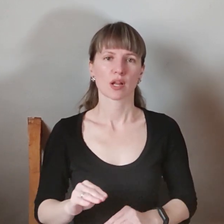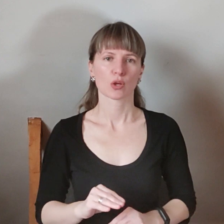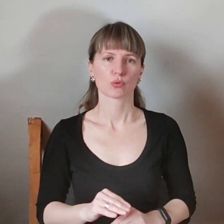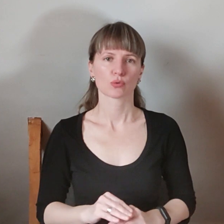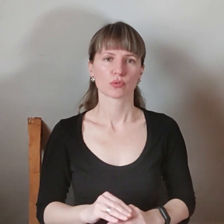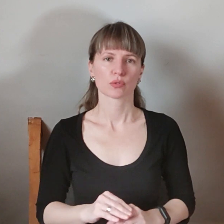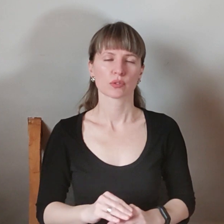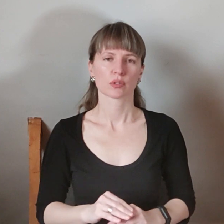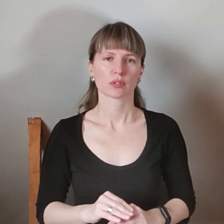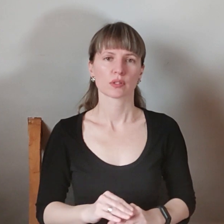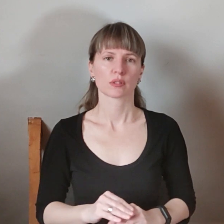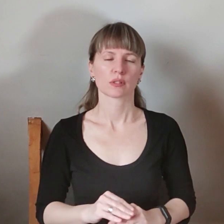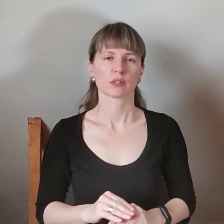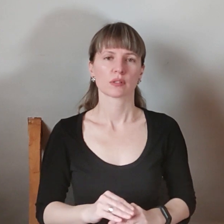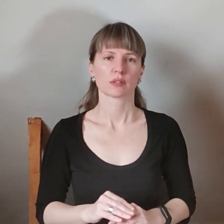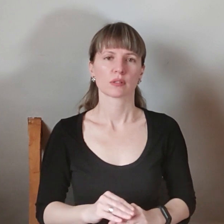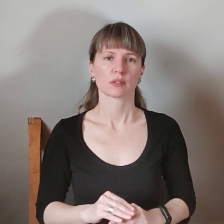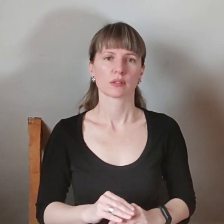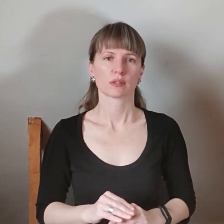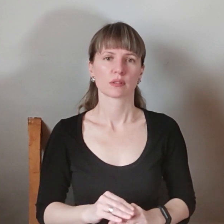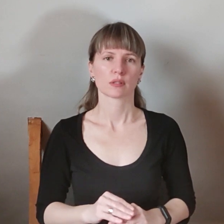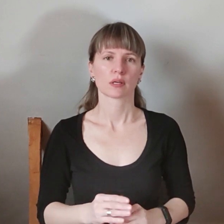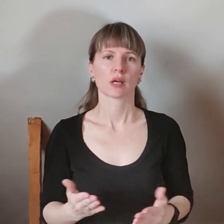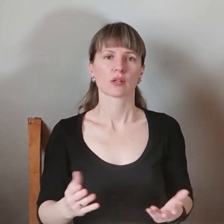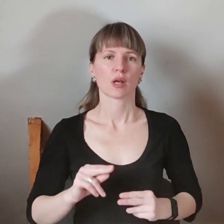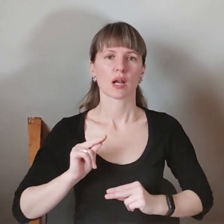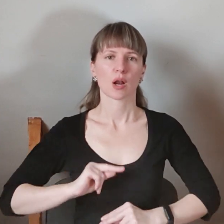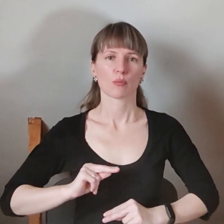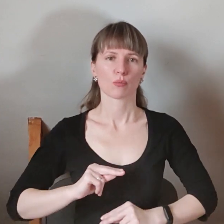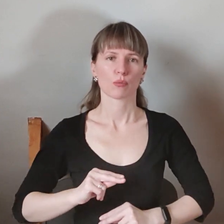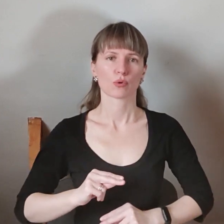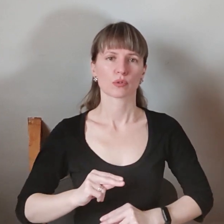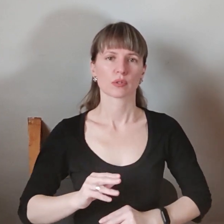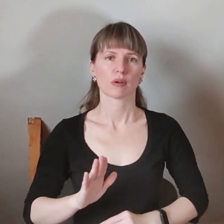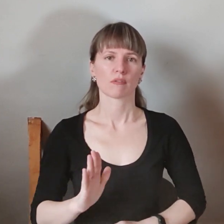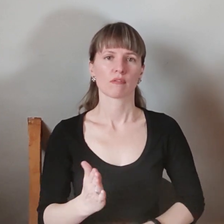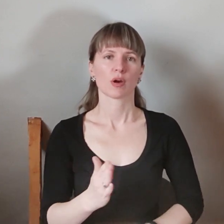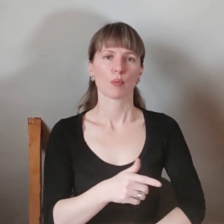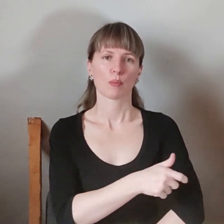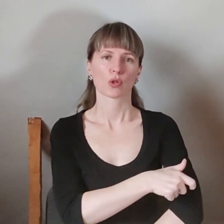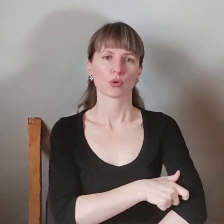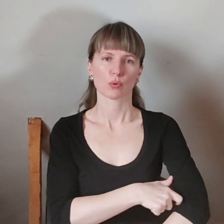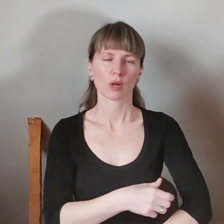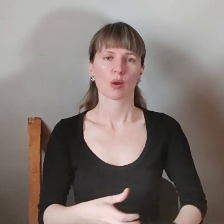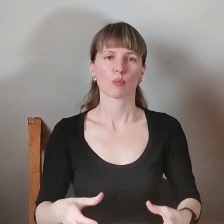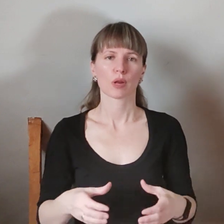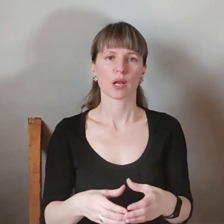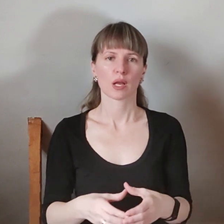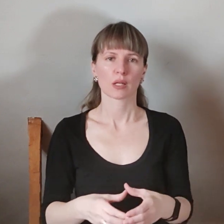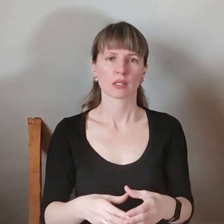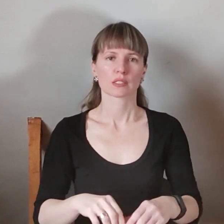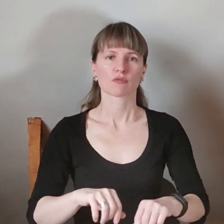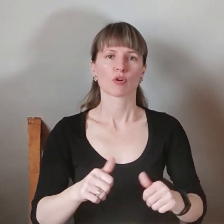які працюють, в патрулях, в бригадах, сформованных